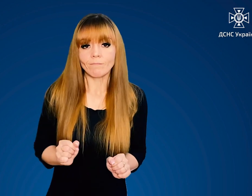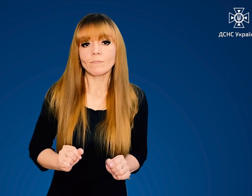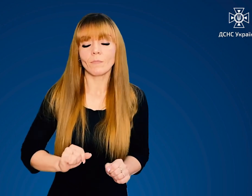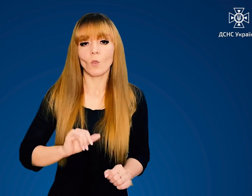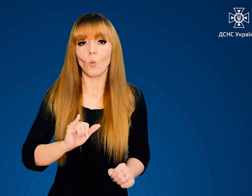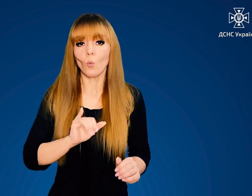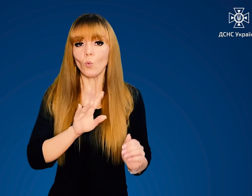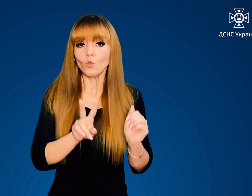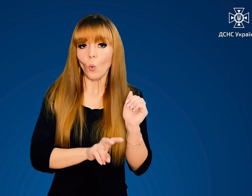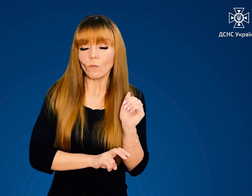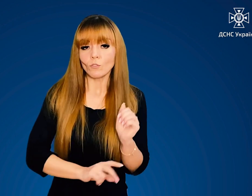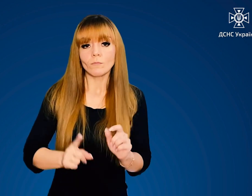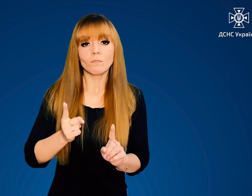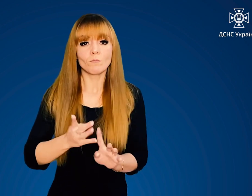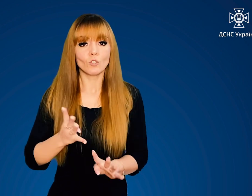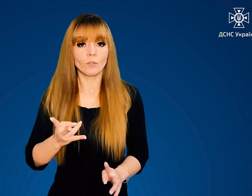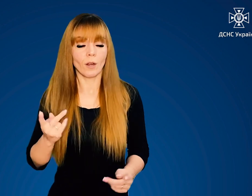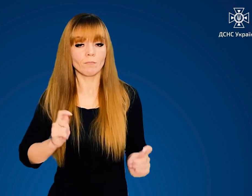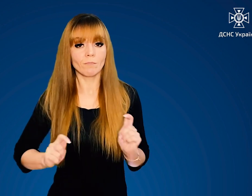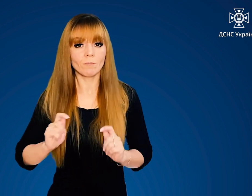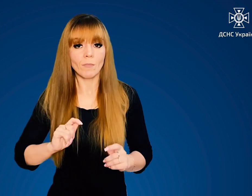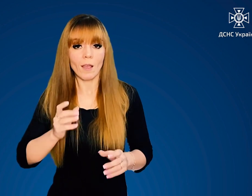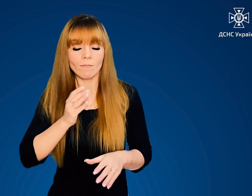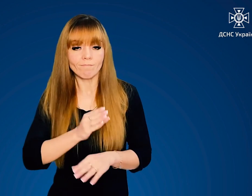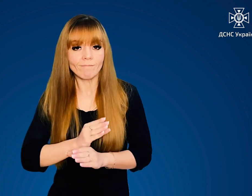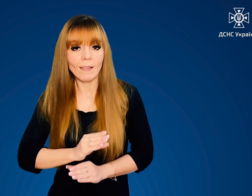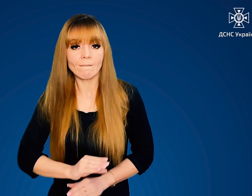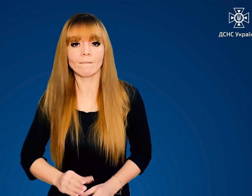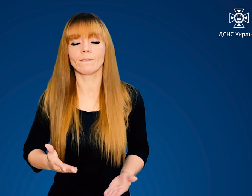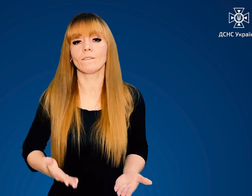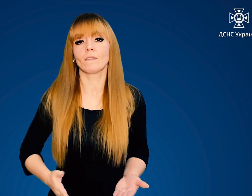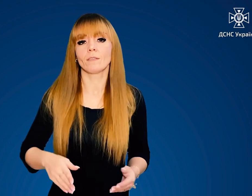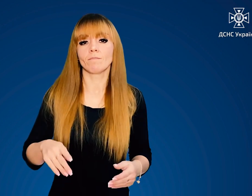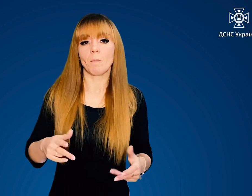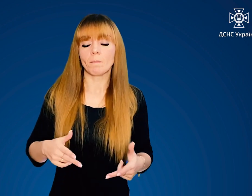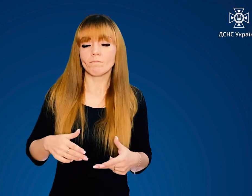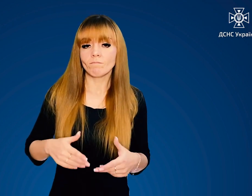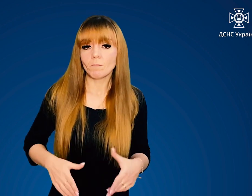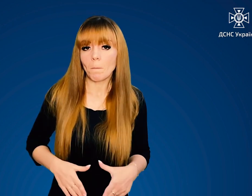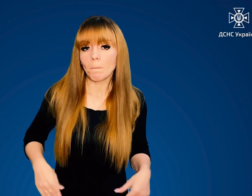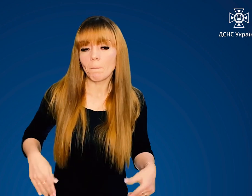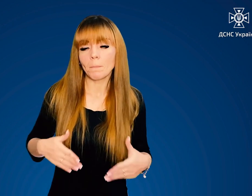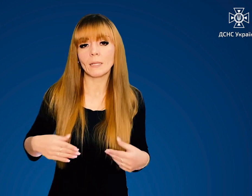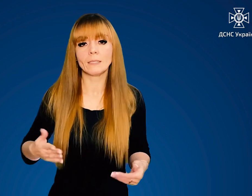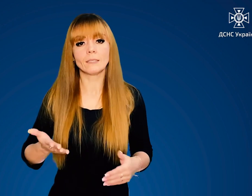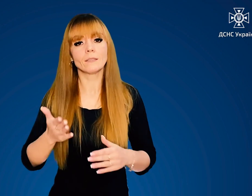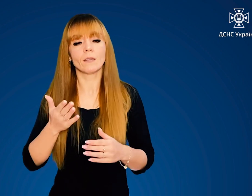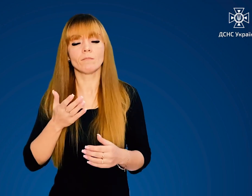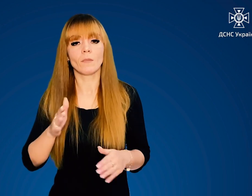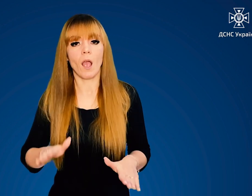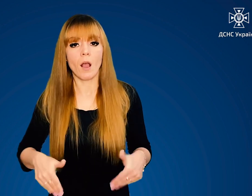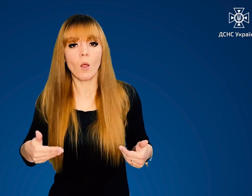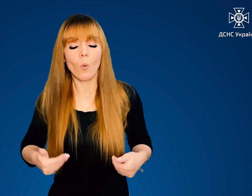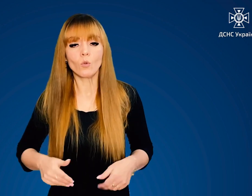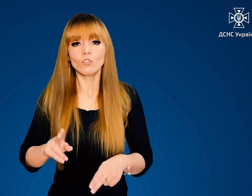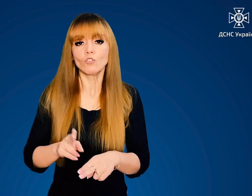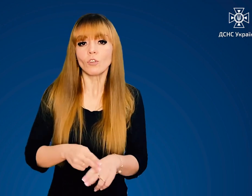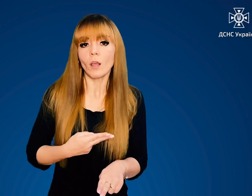Перш за все, подбайте про багатошаровість одягу. Білизна, спідня білизна, колготки,